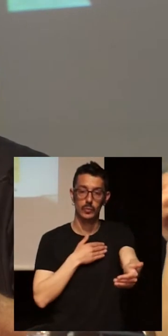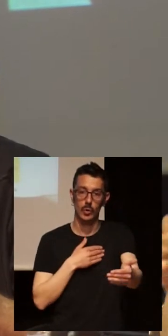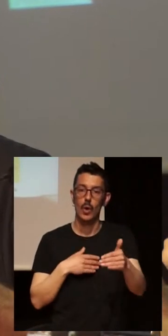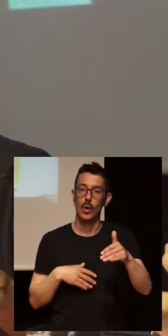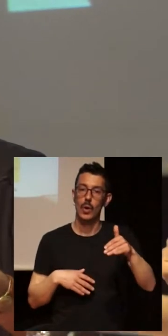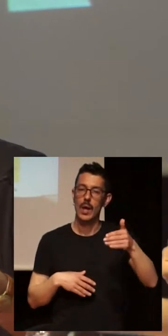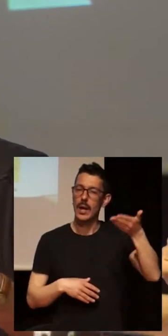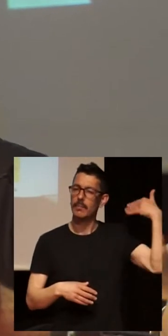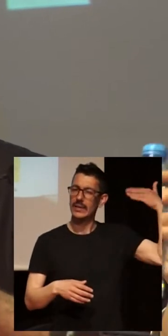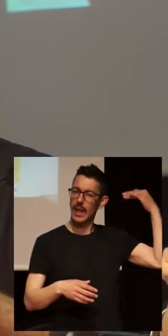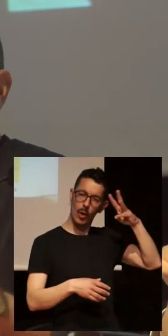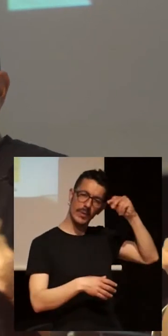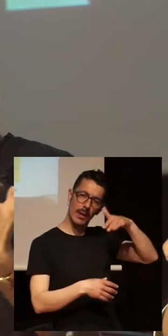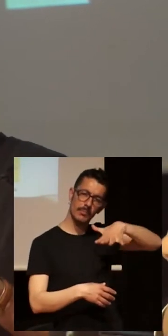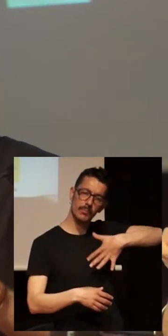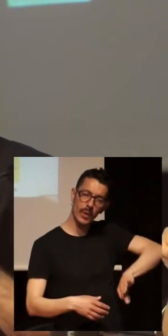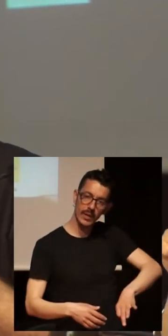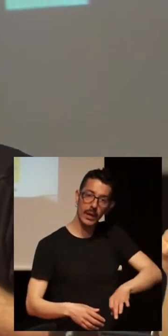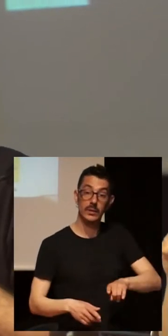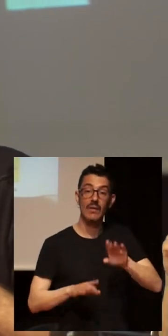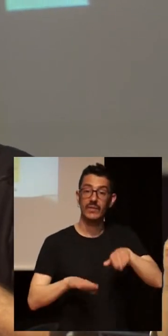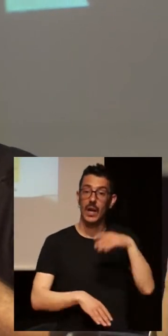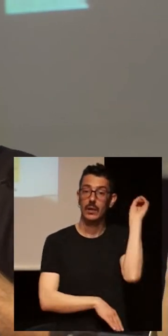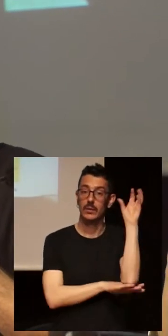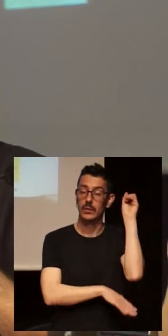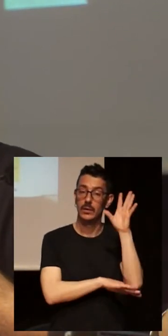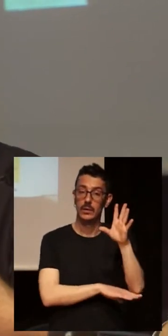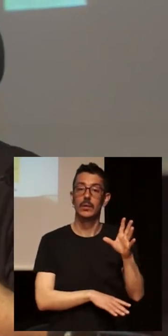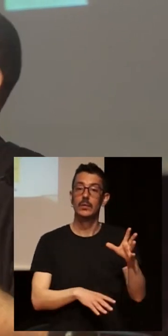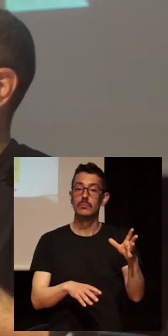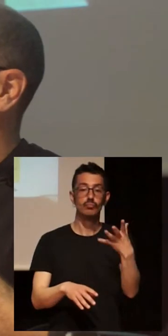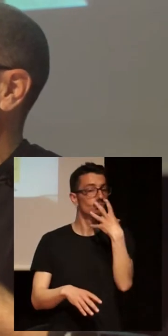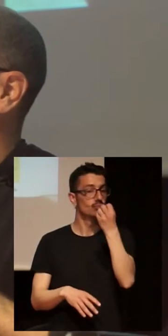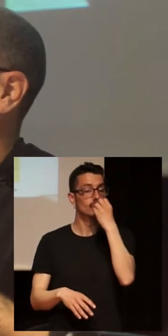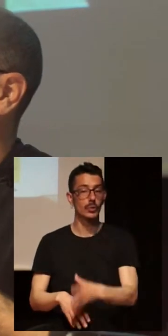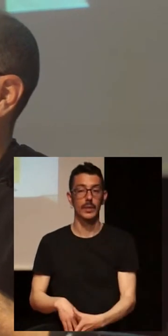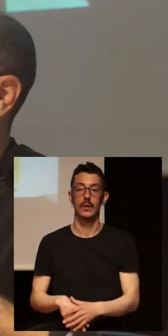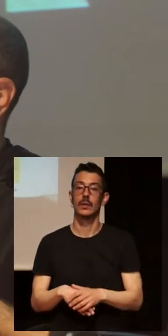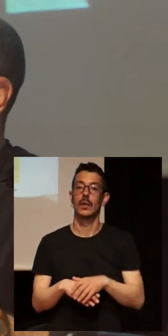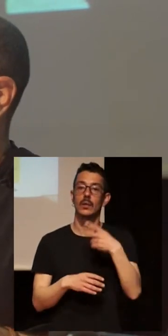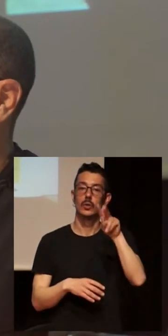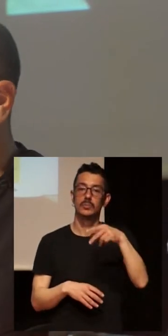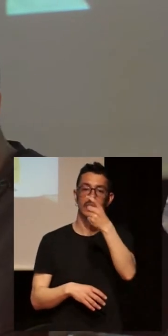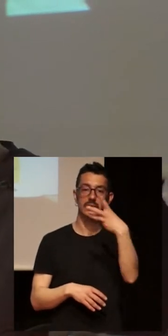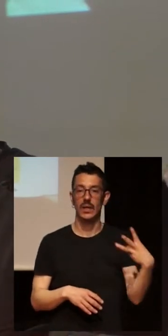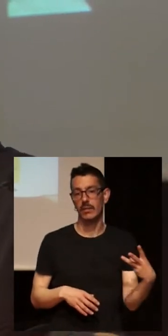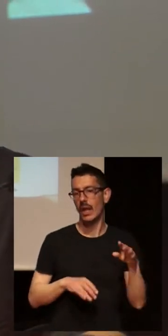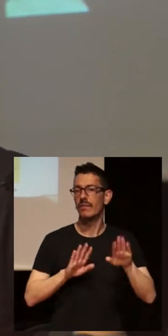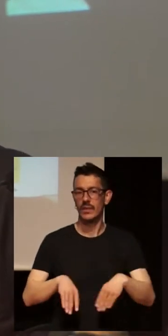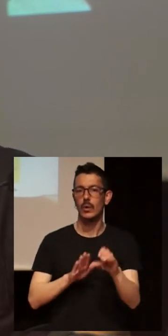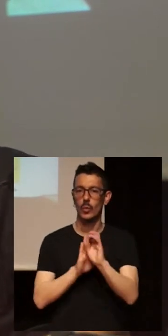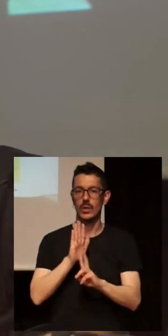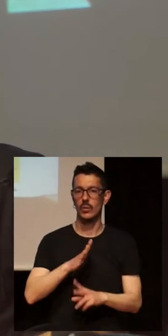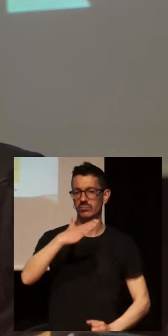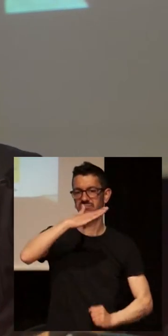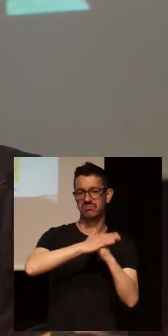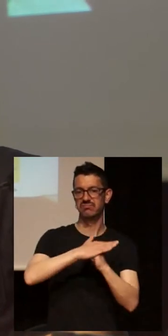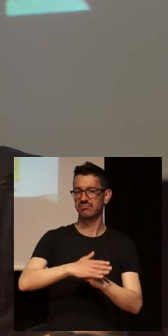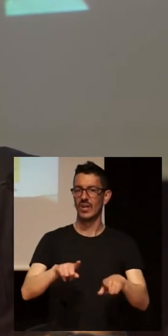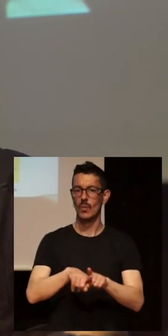ponencia muy bien acogida, de hecho me invitaron a hacer otra en el 2013, Seisida, y llegué al top ten de mi currículum, que titulé La historia de prevención